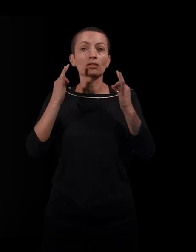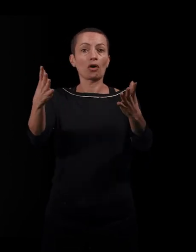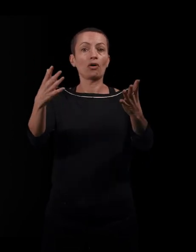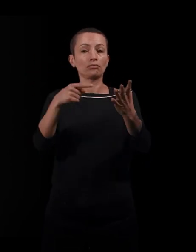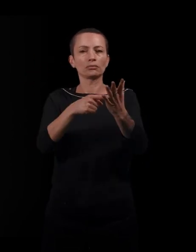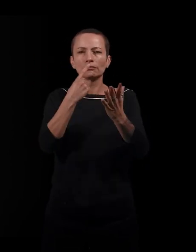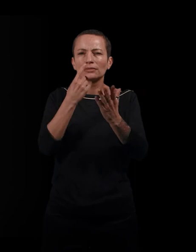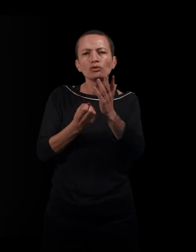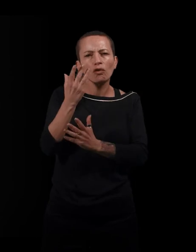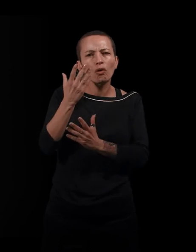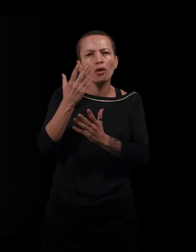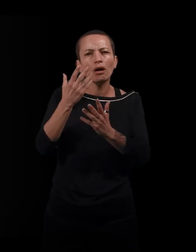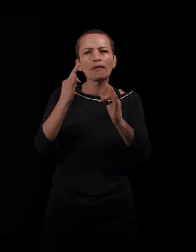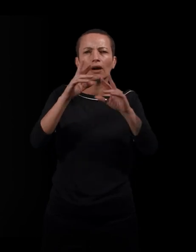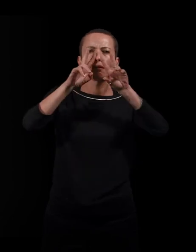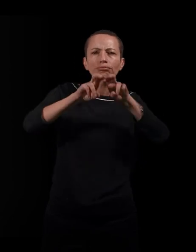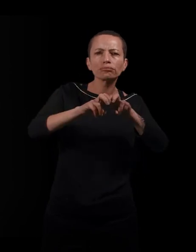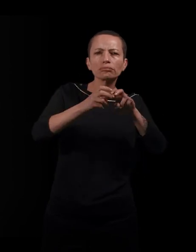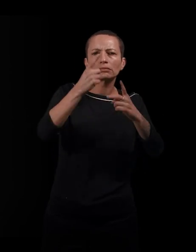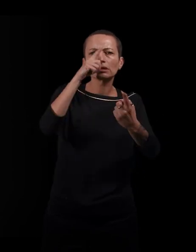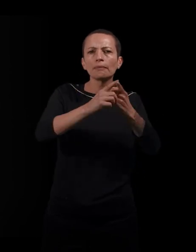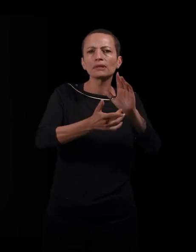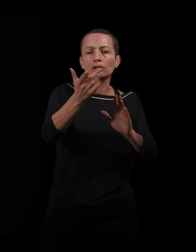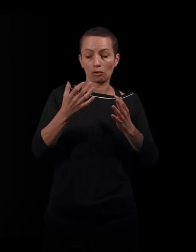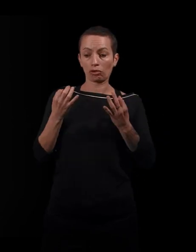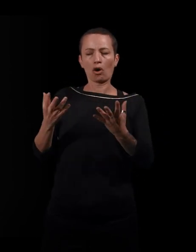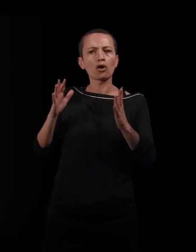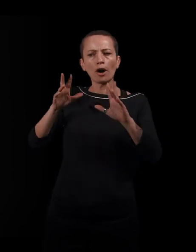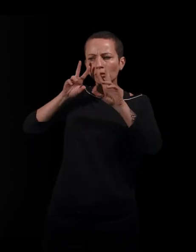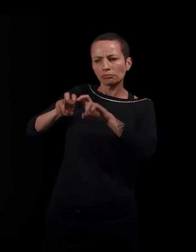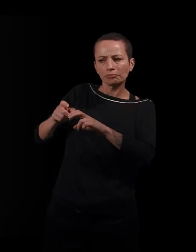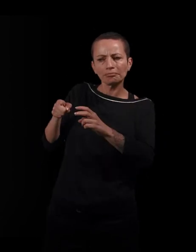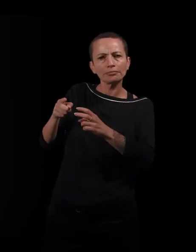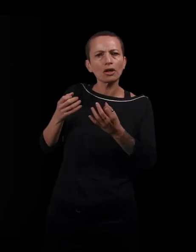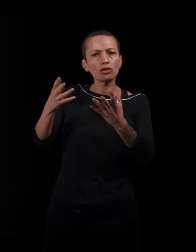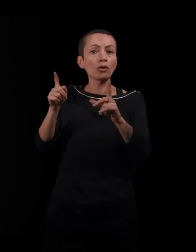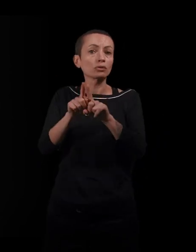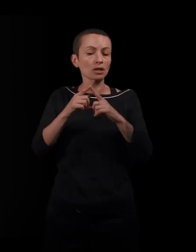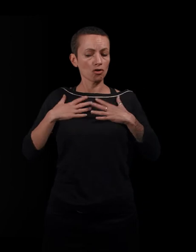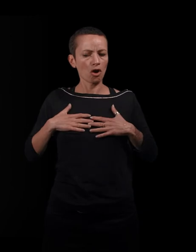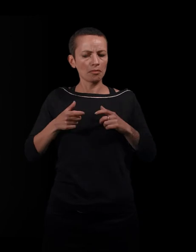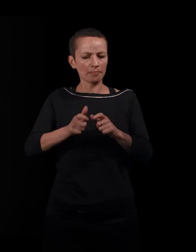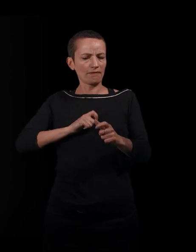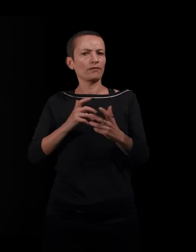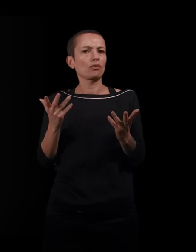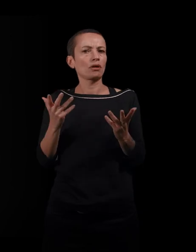des études sur les migrations, de montrer ce que la migration fait au corps. Et pas seulement en termes d'effet du